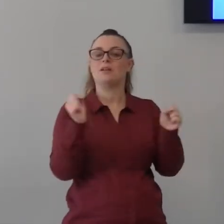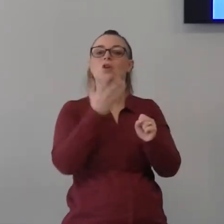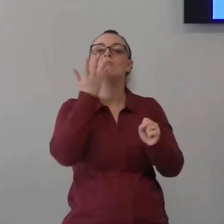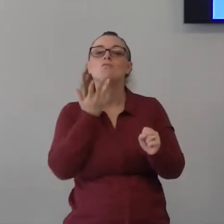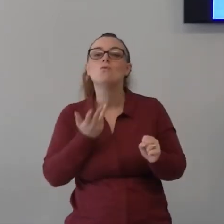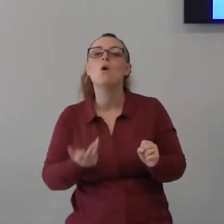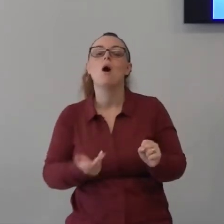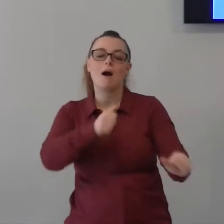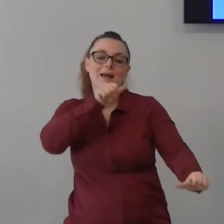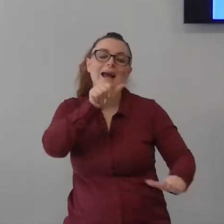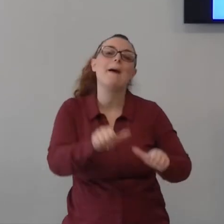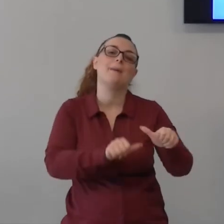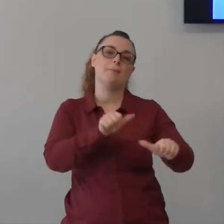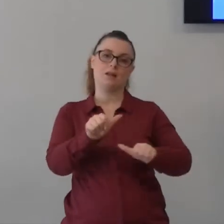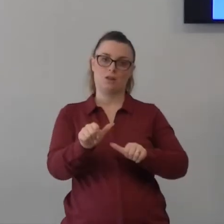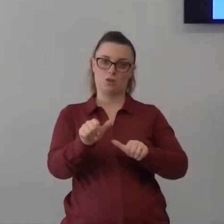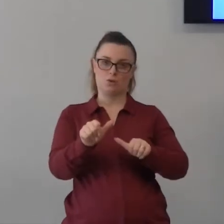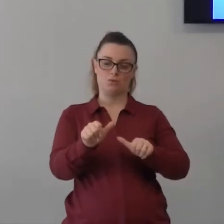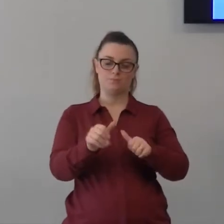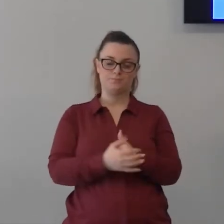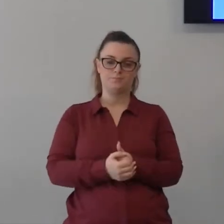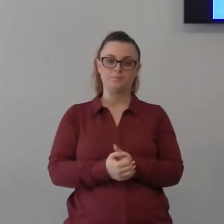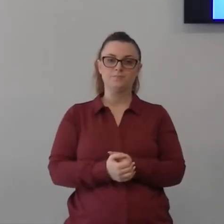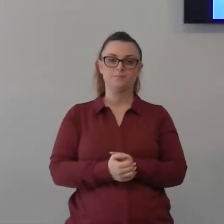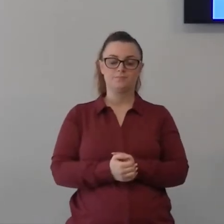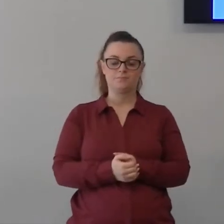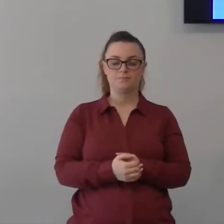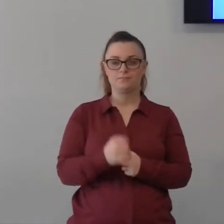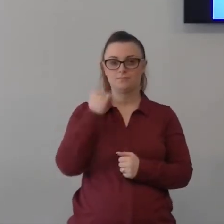arriva Gesù non vuole spaventarci ma vuole cambiarci